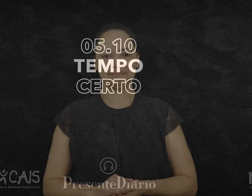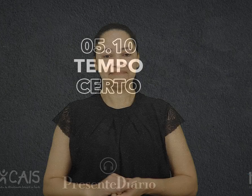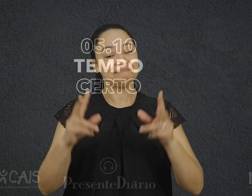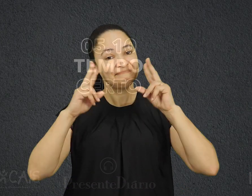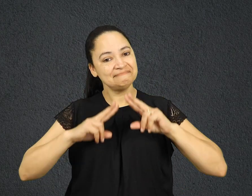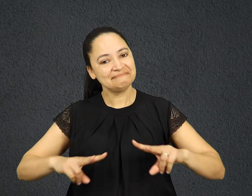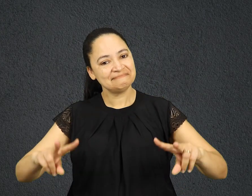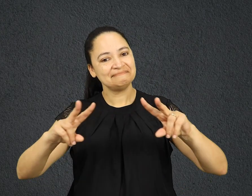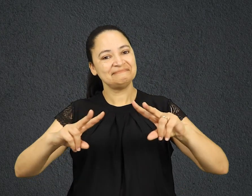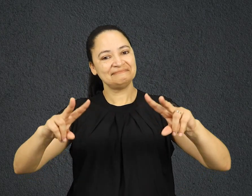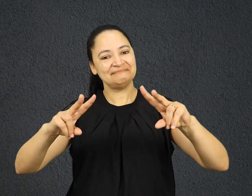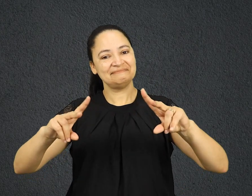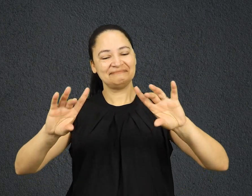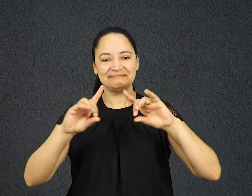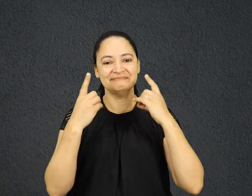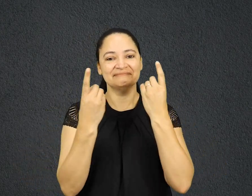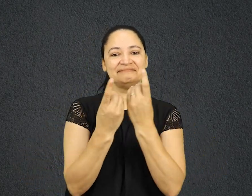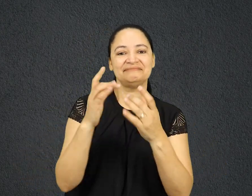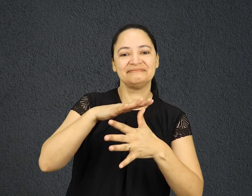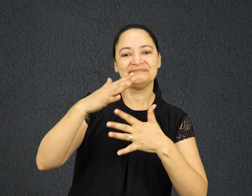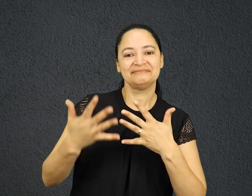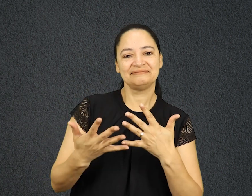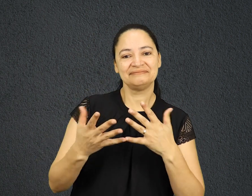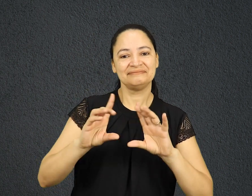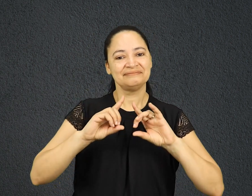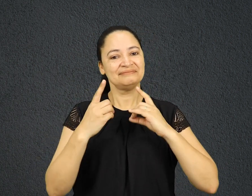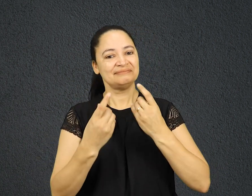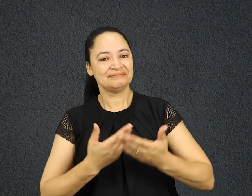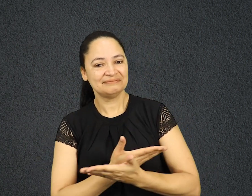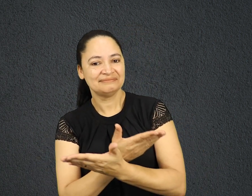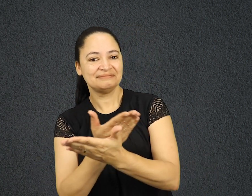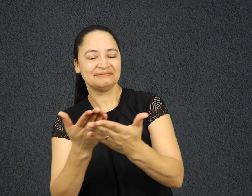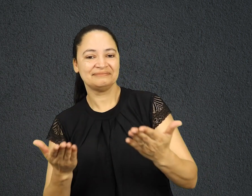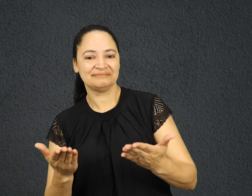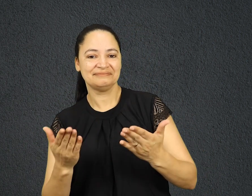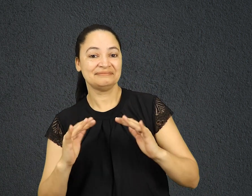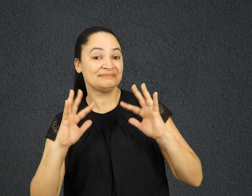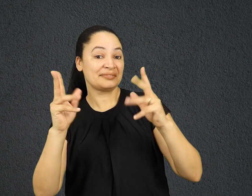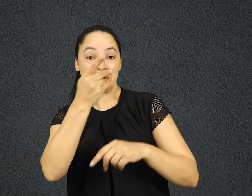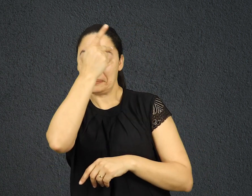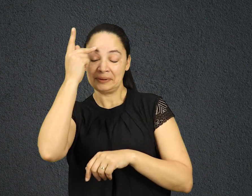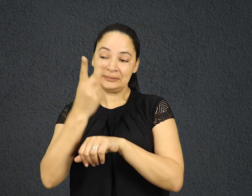Ouça agora Presente Diário, o devocional de todos os que buscam a Deus.